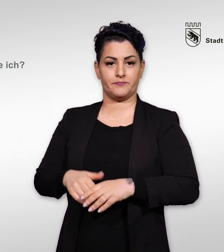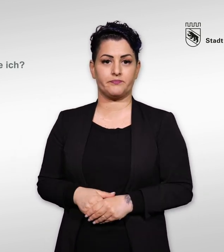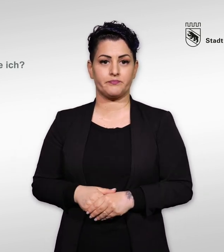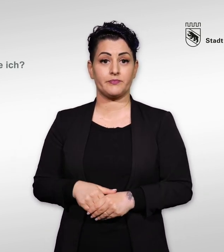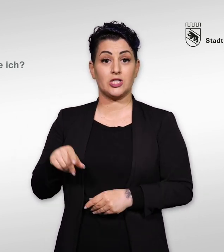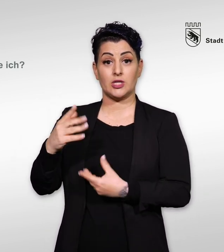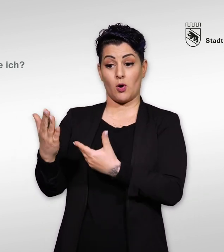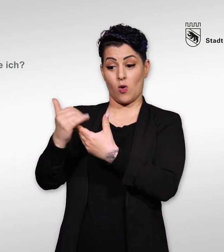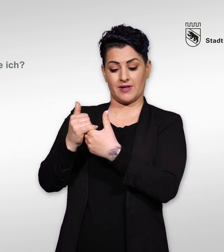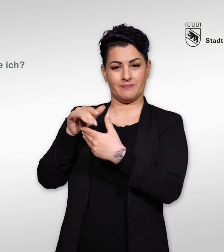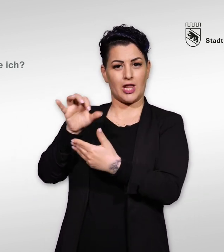Kleben Sie das Stimmkuvert zu.